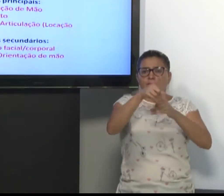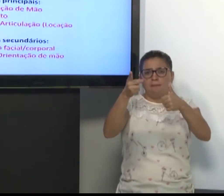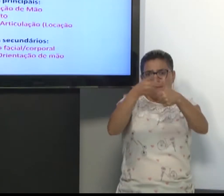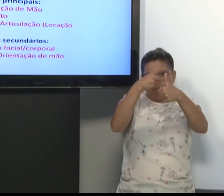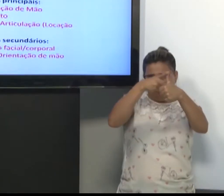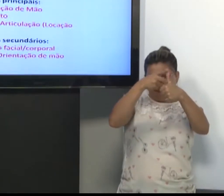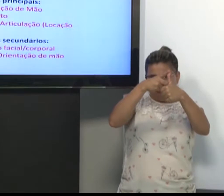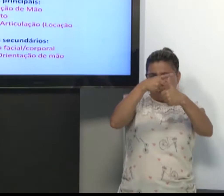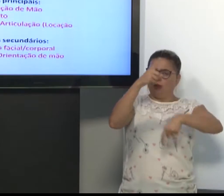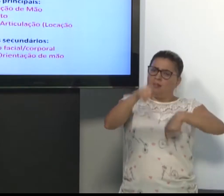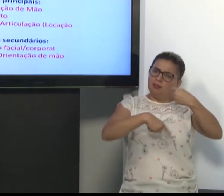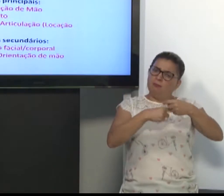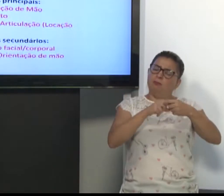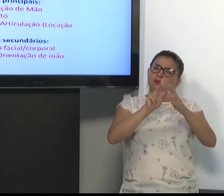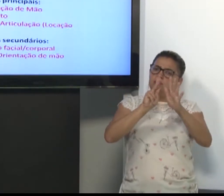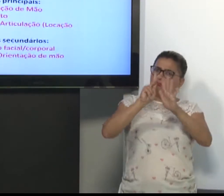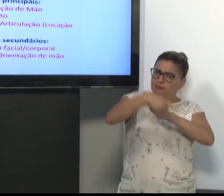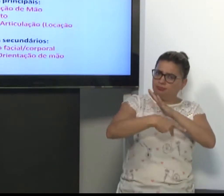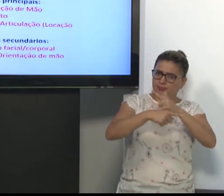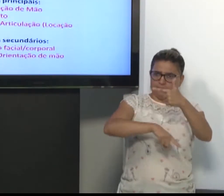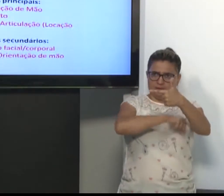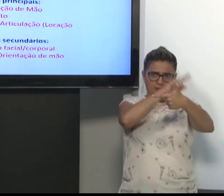Os parâmetros, nós temos primeiro.